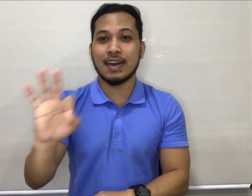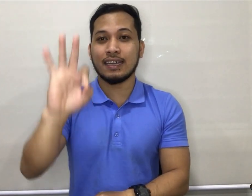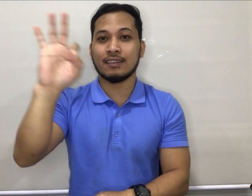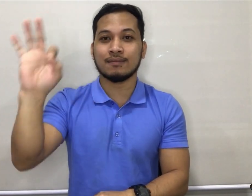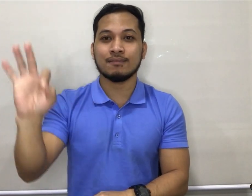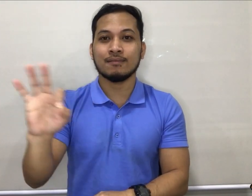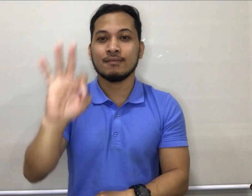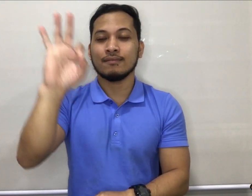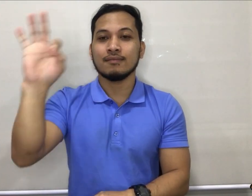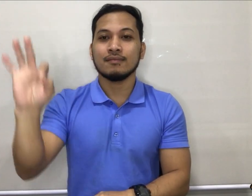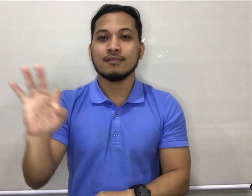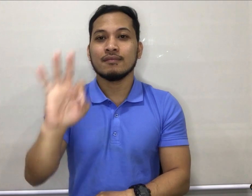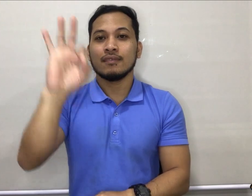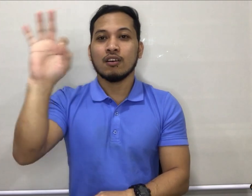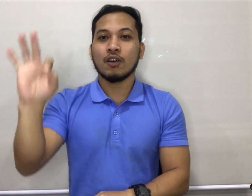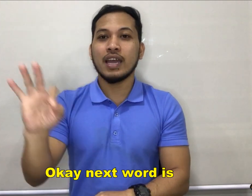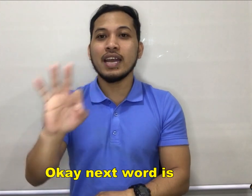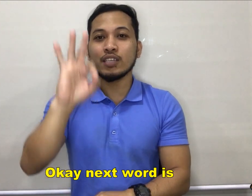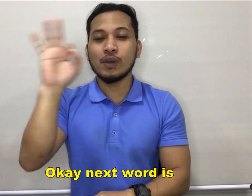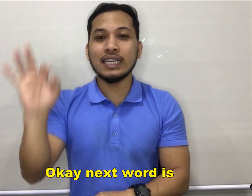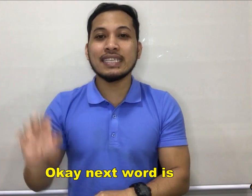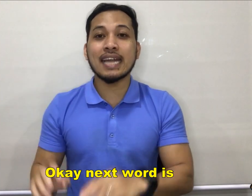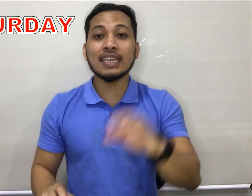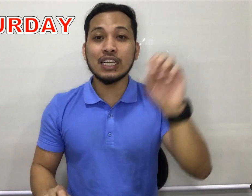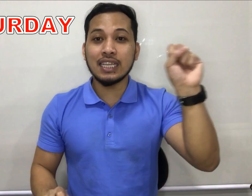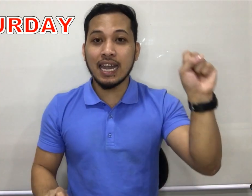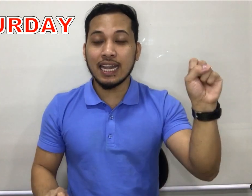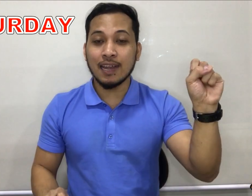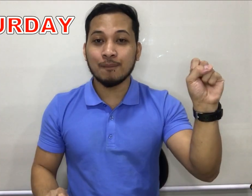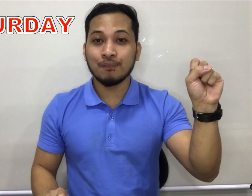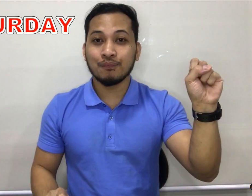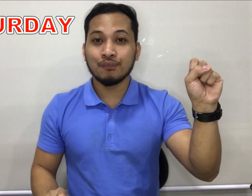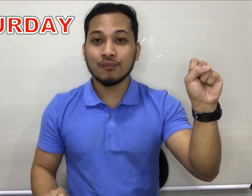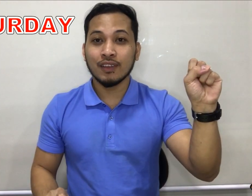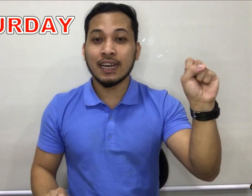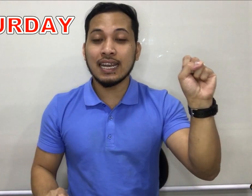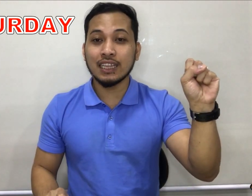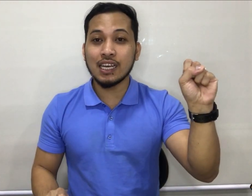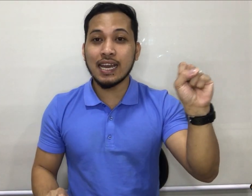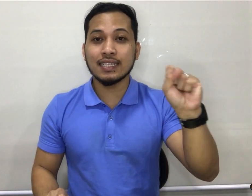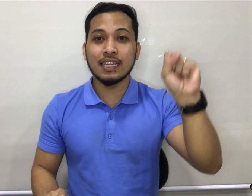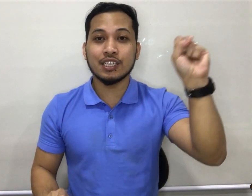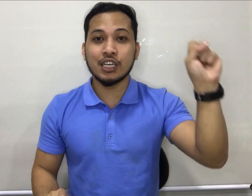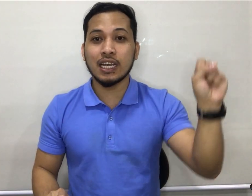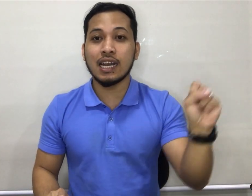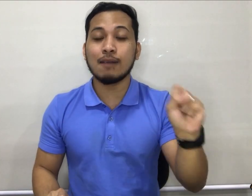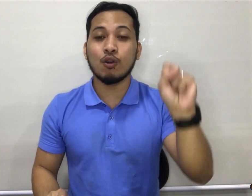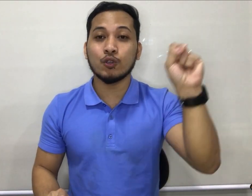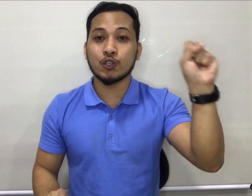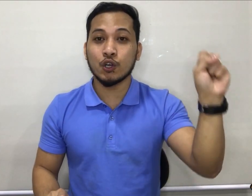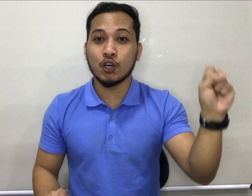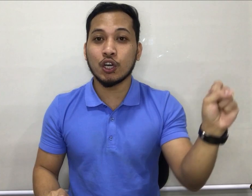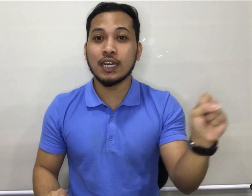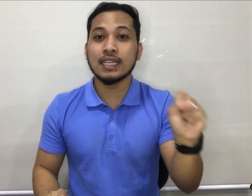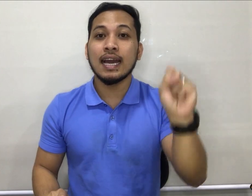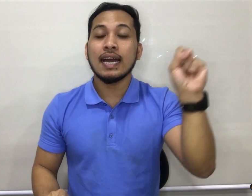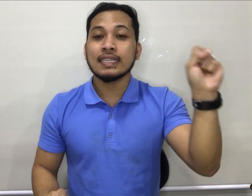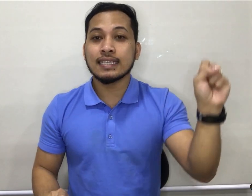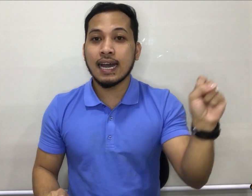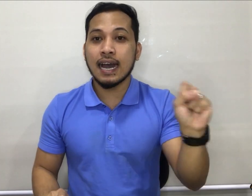hangin. Okay, next word is Saturday. Naka letter S, then circular motion sa